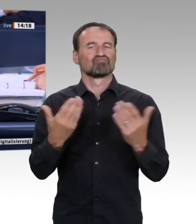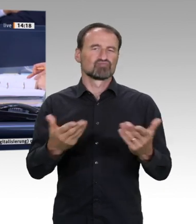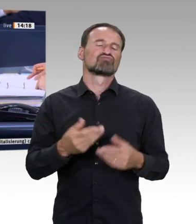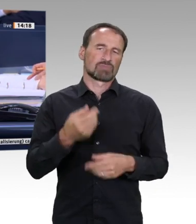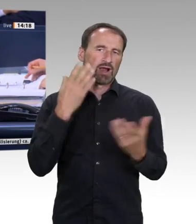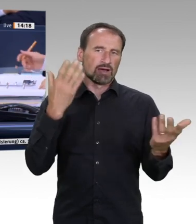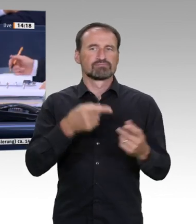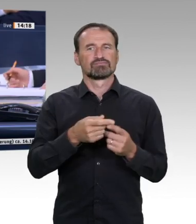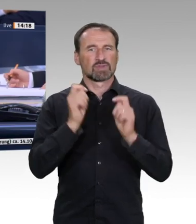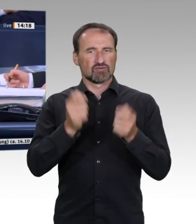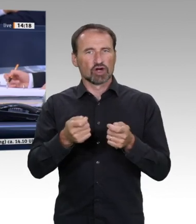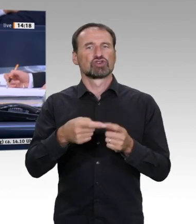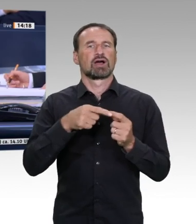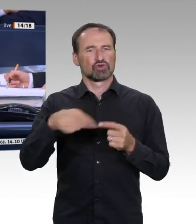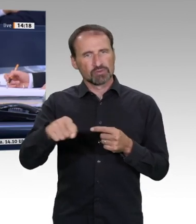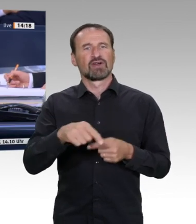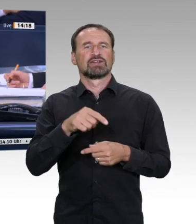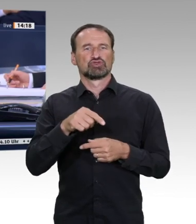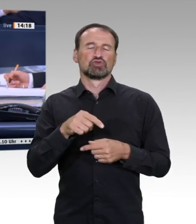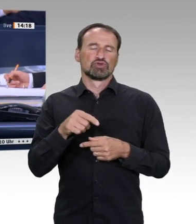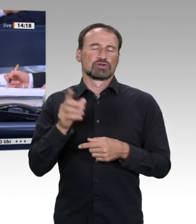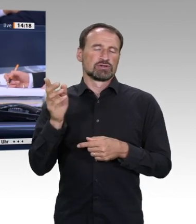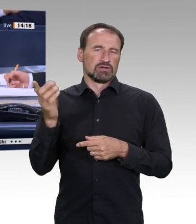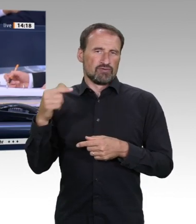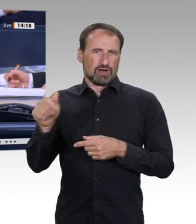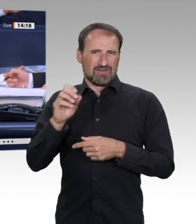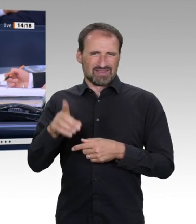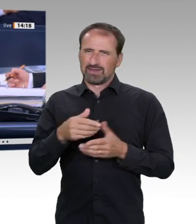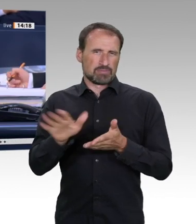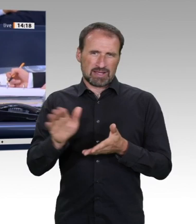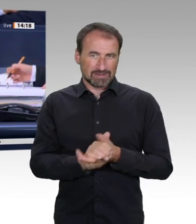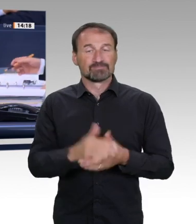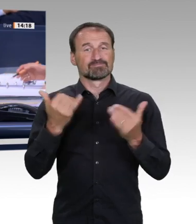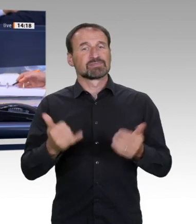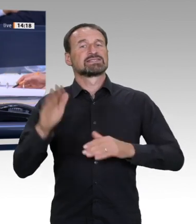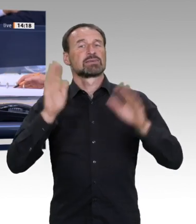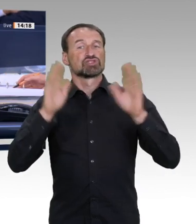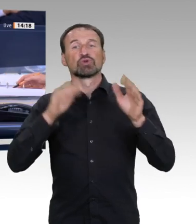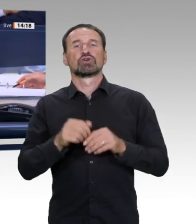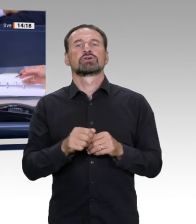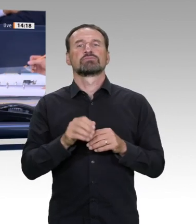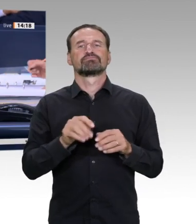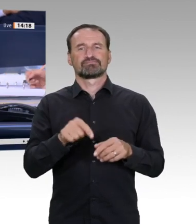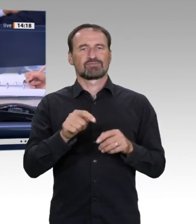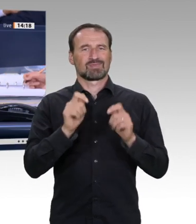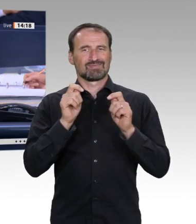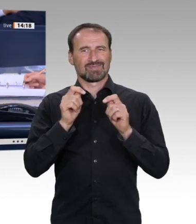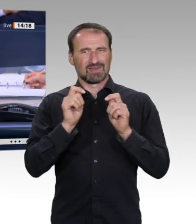Sicherheit zu einem weiteren Antrag der Fraktion der FDP mit dem Titel Ökologie digital gestalten.